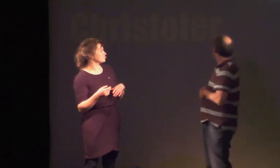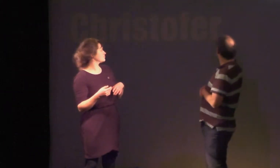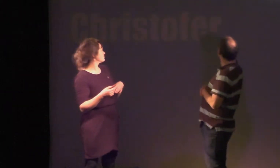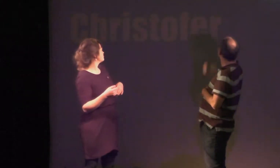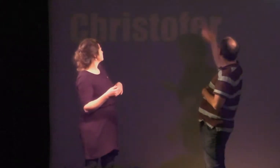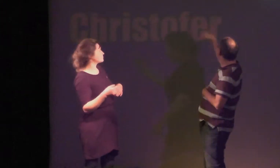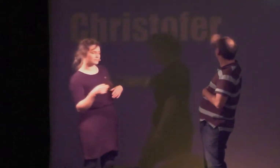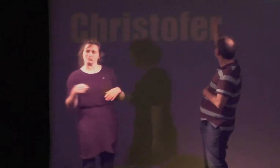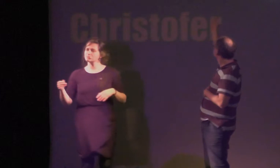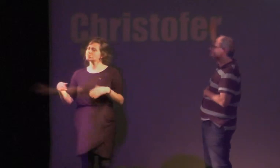Raphael Grombelka.